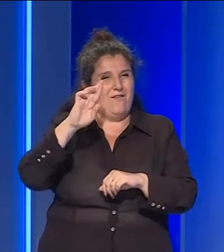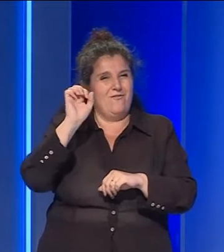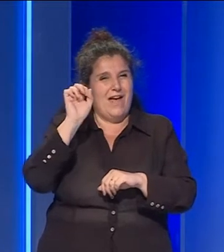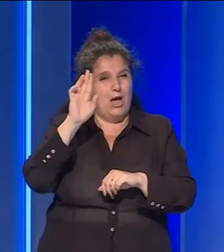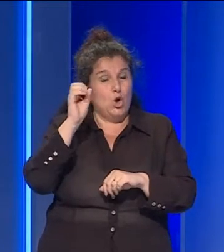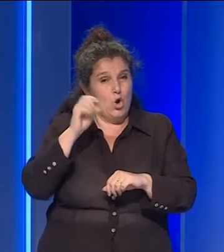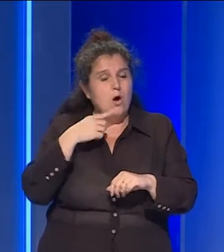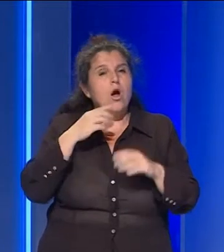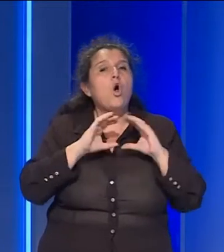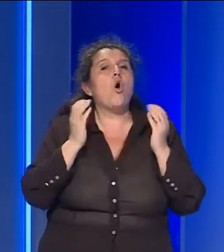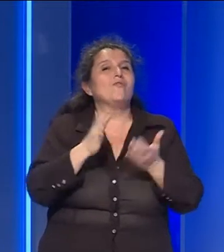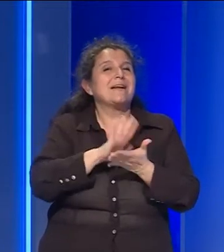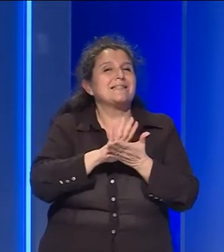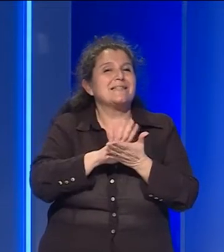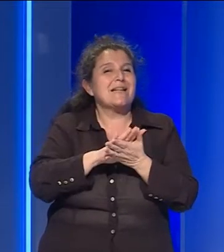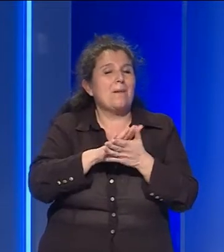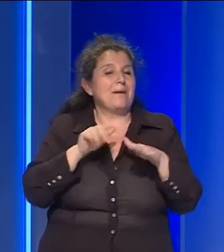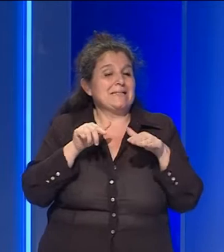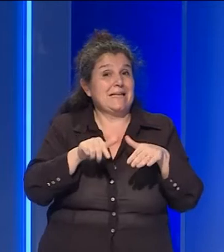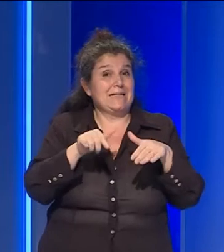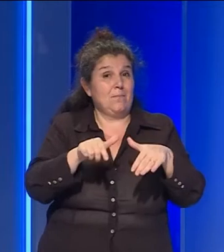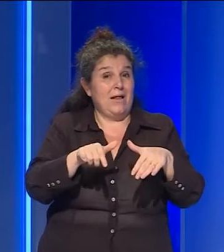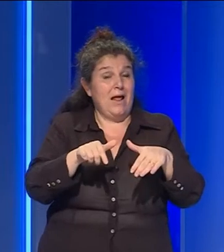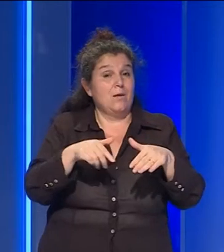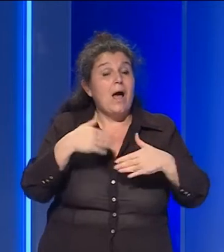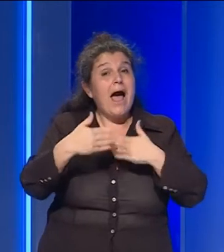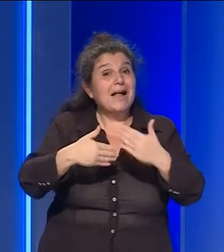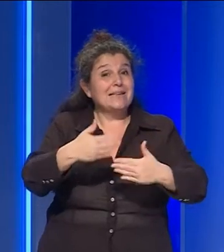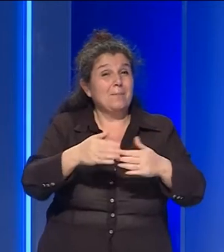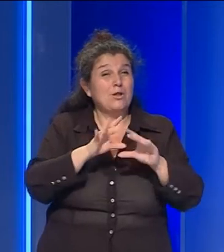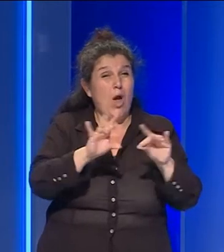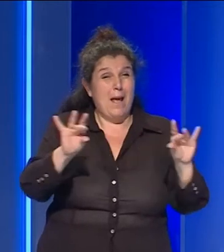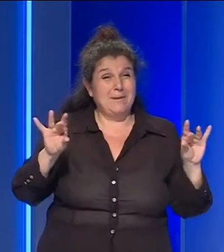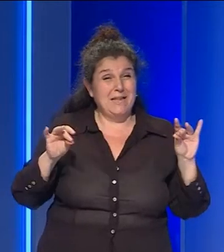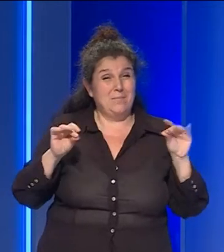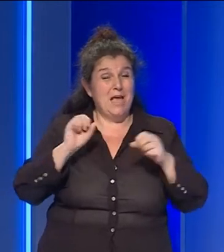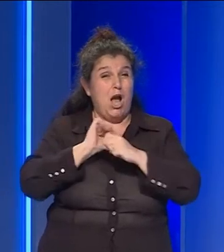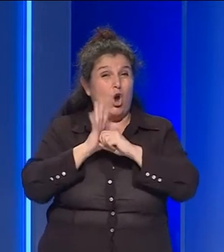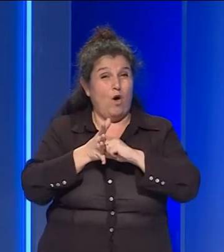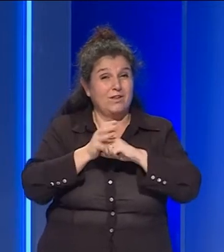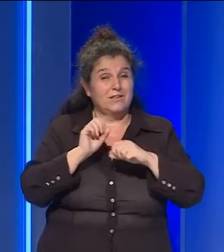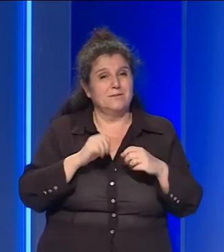conferenza stampa settimanale sull'andamento dell'epidemia di Covid-19.